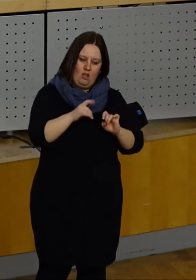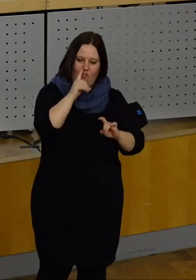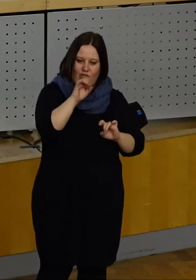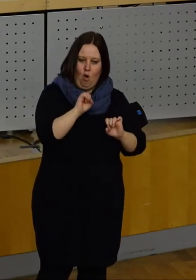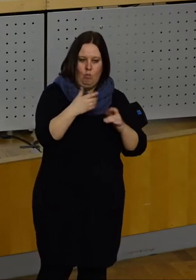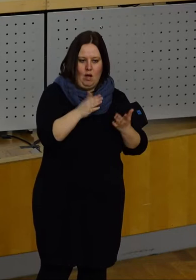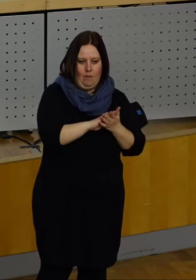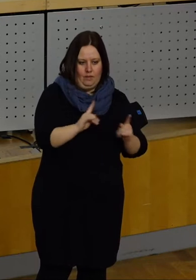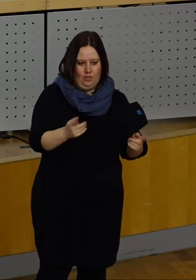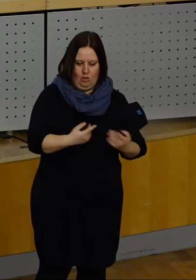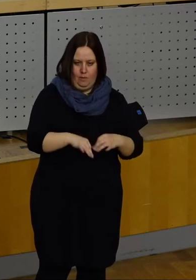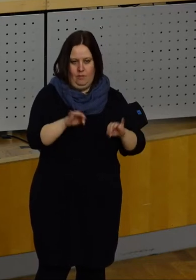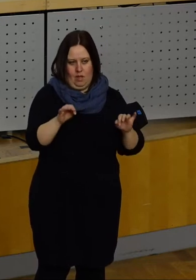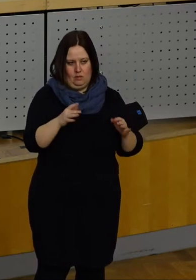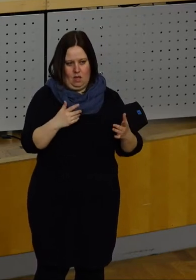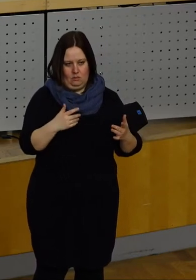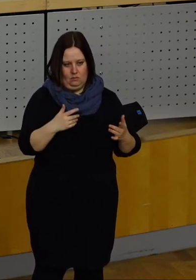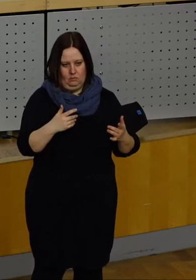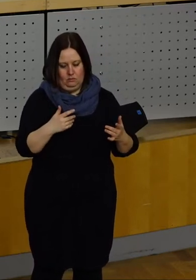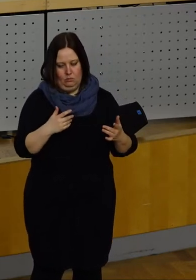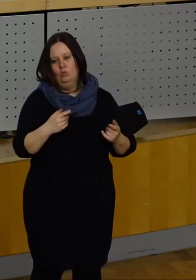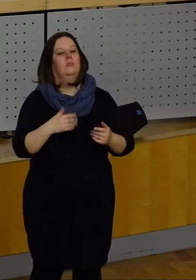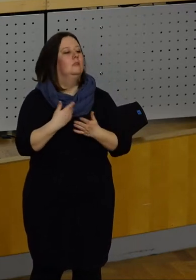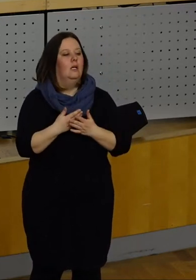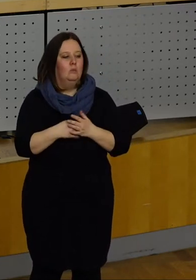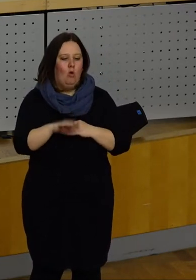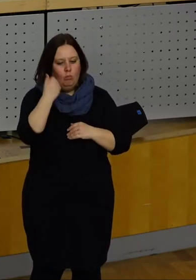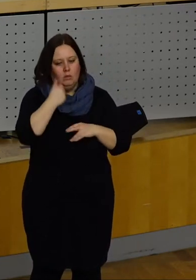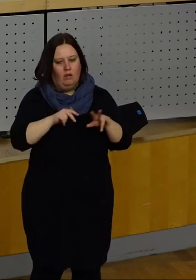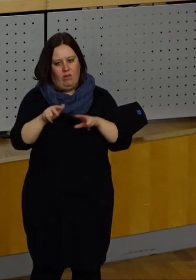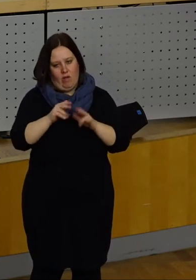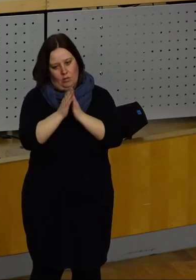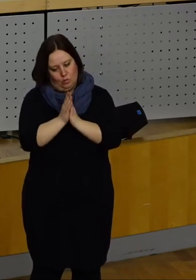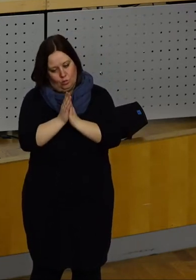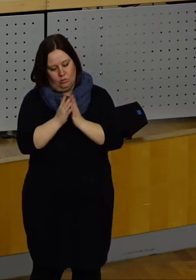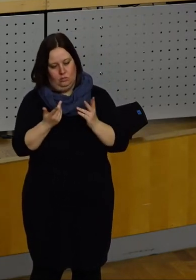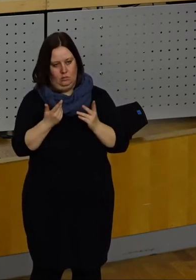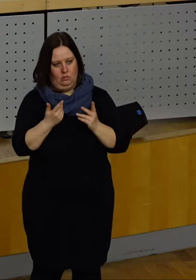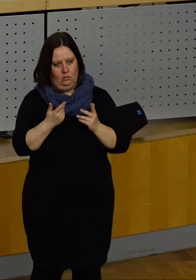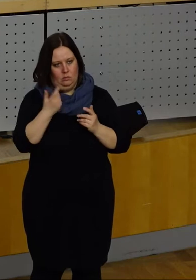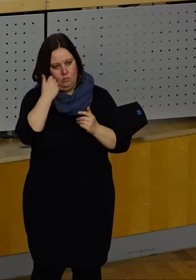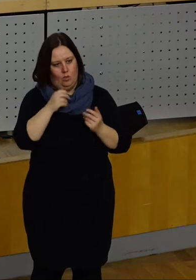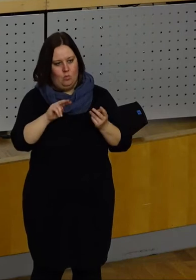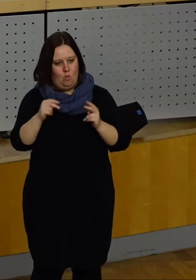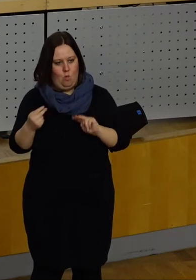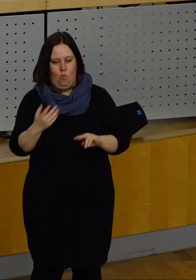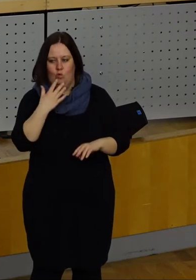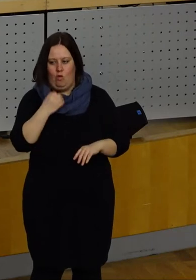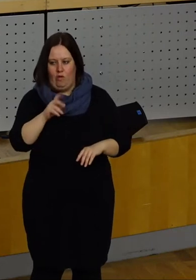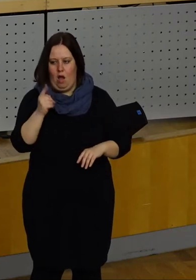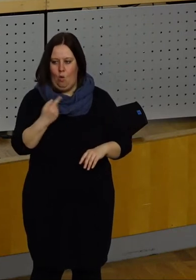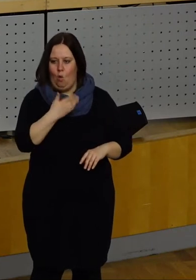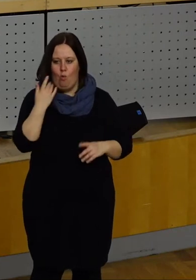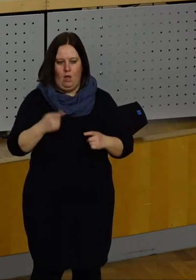warum etwas nicht funktioniert. Mit diesem Appell wende ich mich heute an die Verwaltung und an Sie, lieber Herr Oberbürgermeister, und hoffe auch ohne